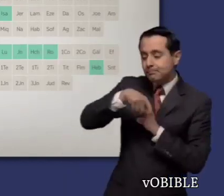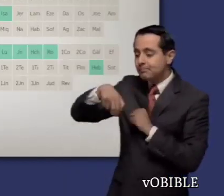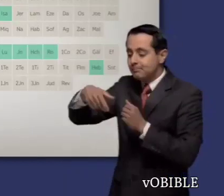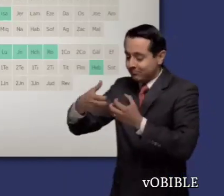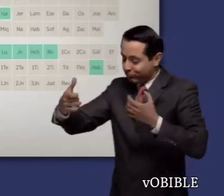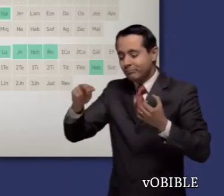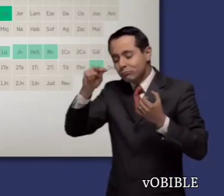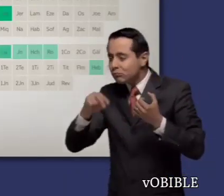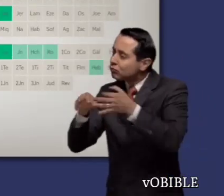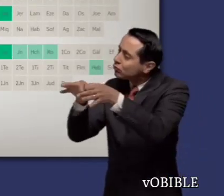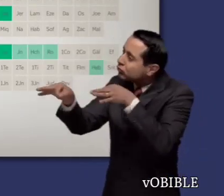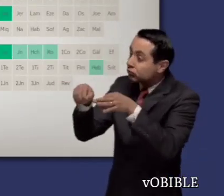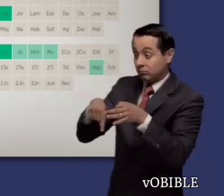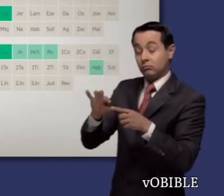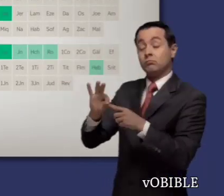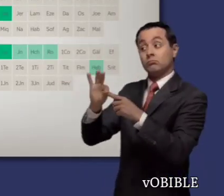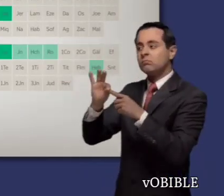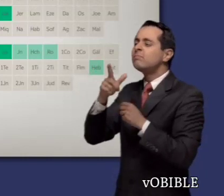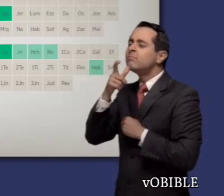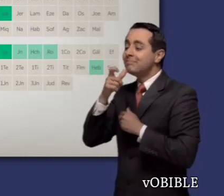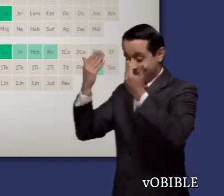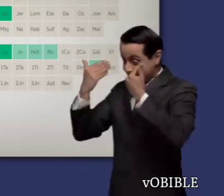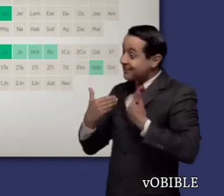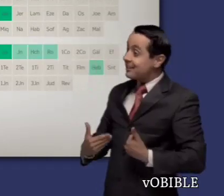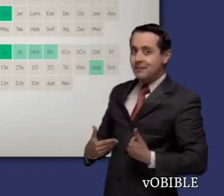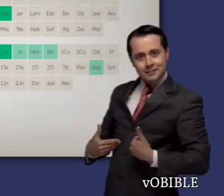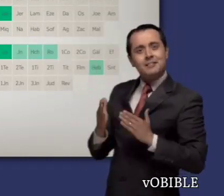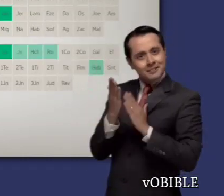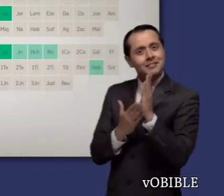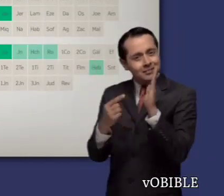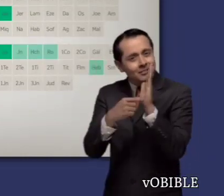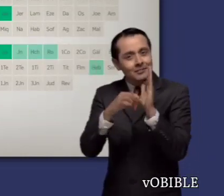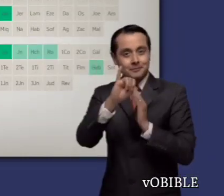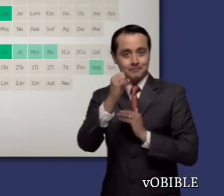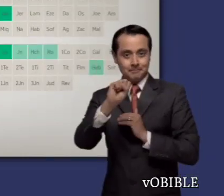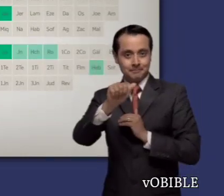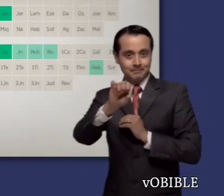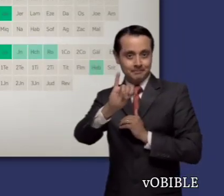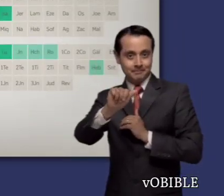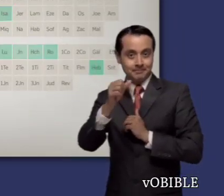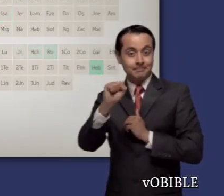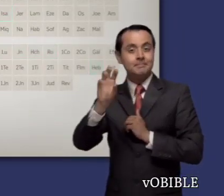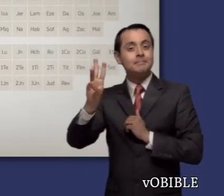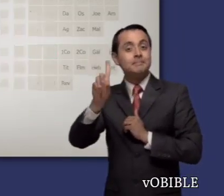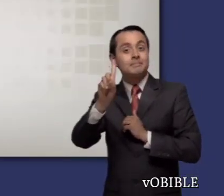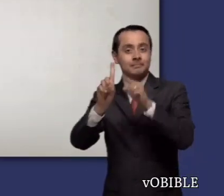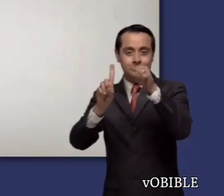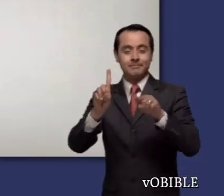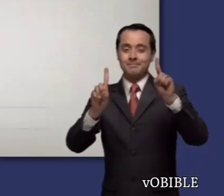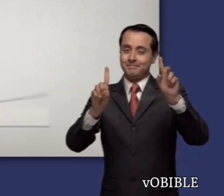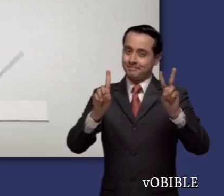Jesús incluso leyó las palabras de Isaías sesenta y uno, uno y dos, en la sinagoga de Nazaret, y se las aplicó a sí mismo.